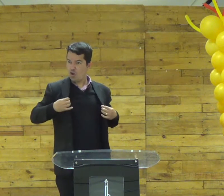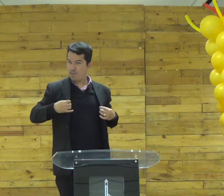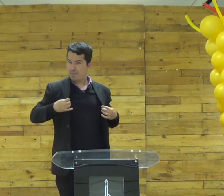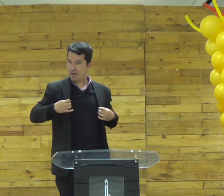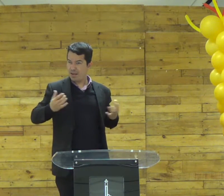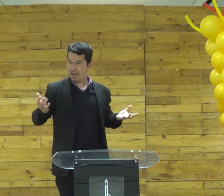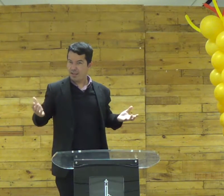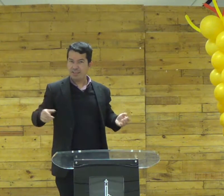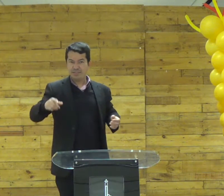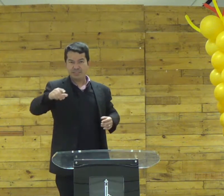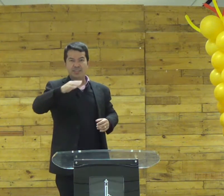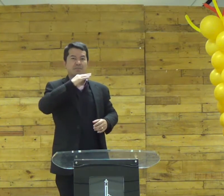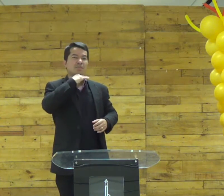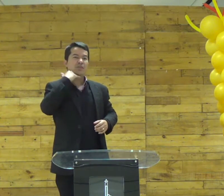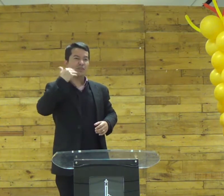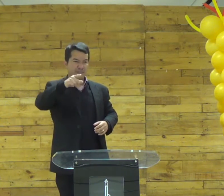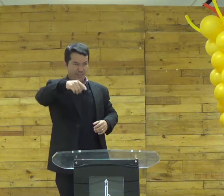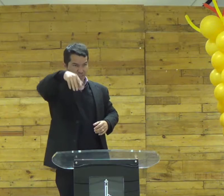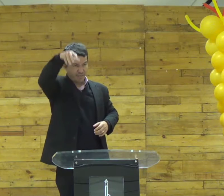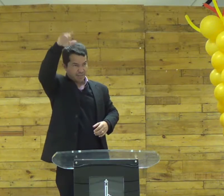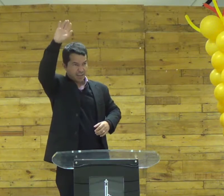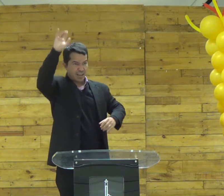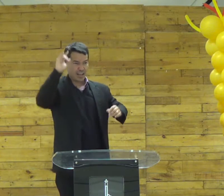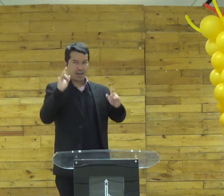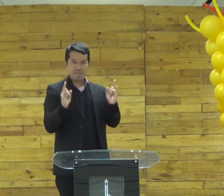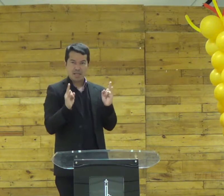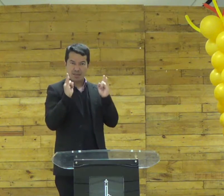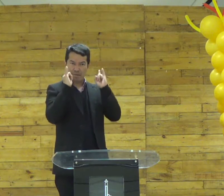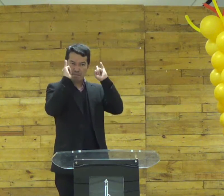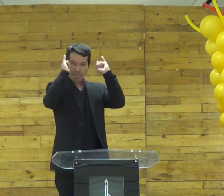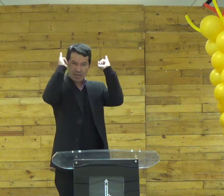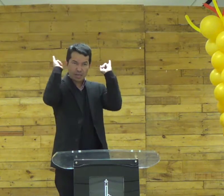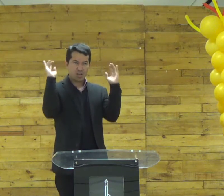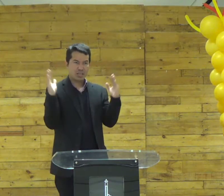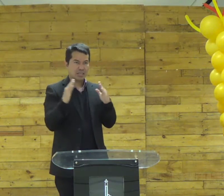você vai levar suas roupas vai levar o seu apartamento